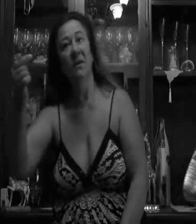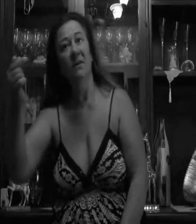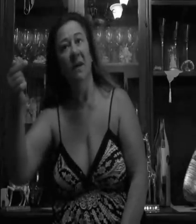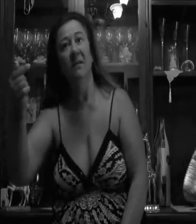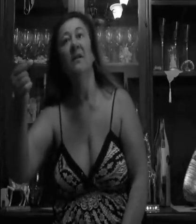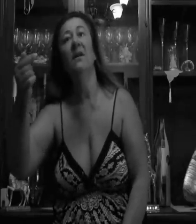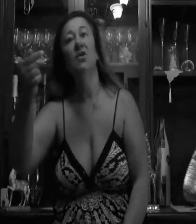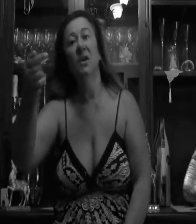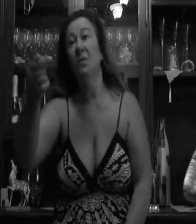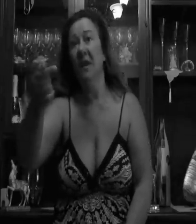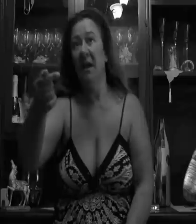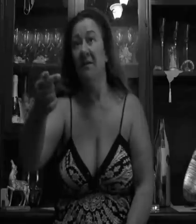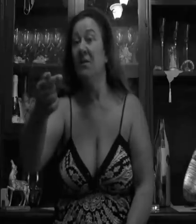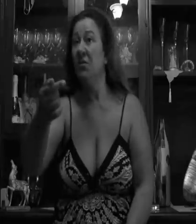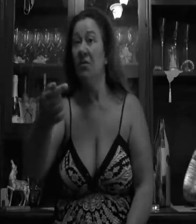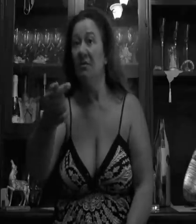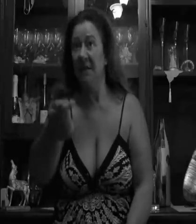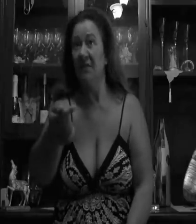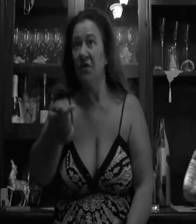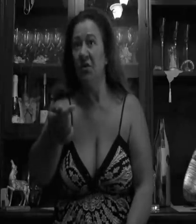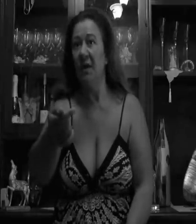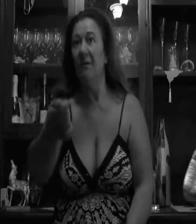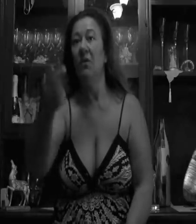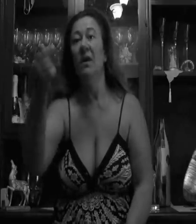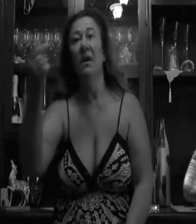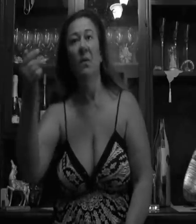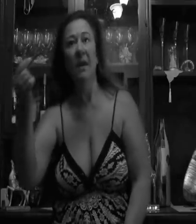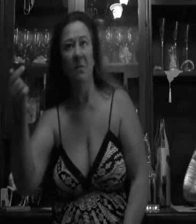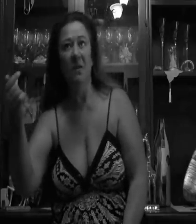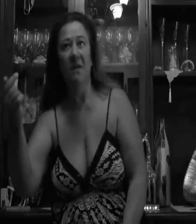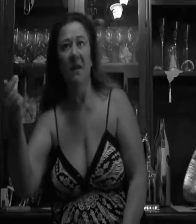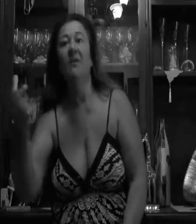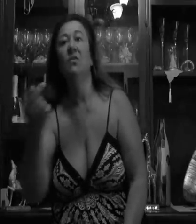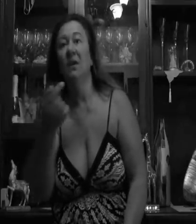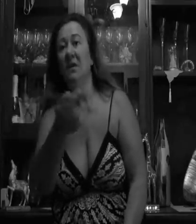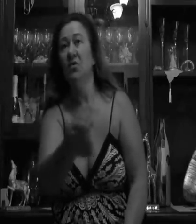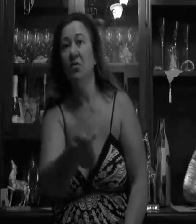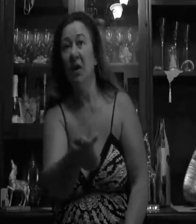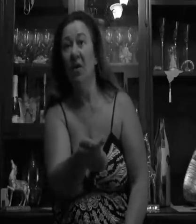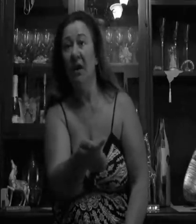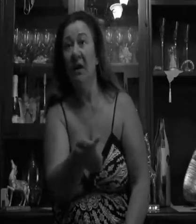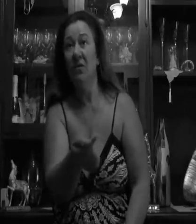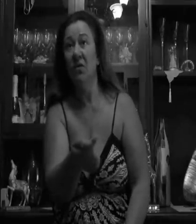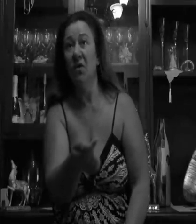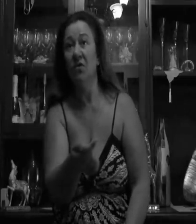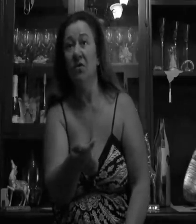andando avanti c'è una ragazza che sta facendo la chemia, quella che abitava accanto è deceduta ora, l'anno scorso,